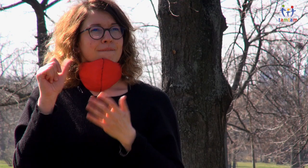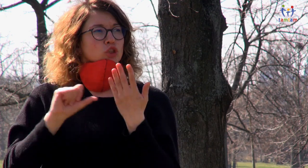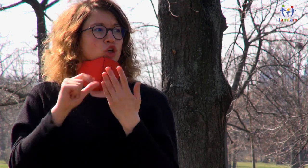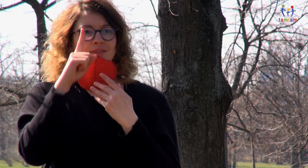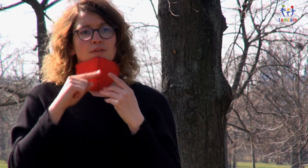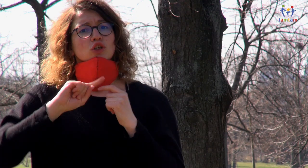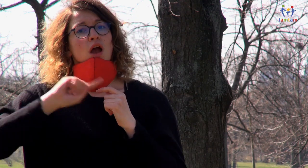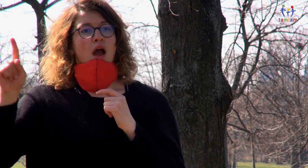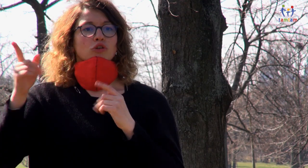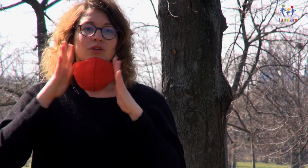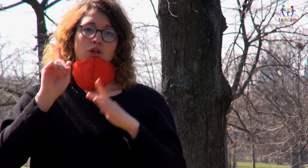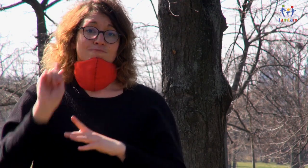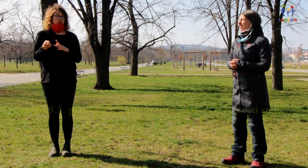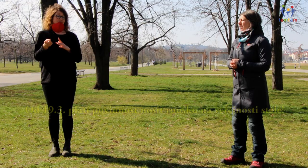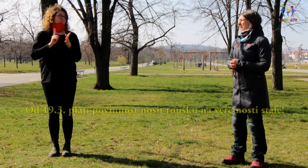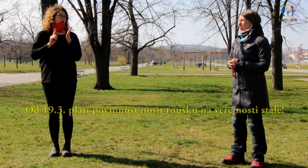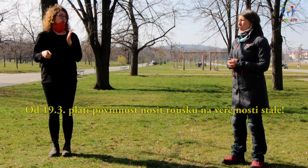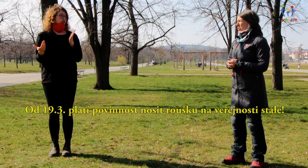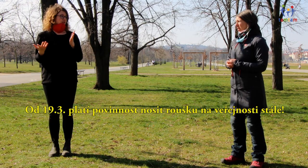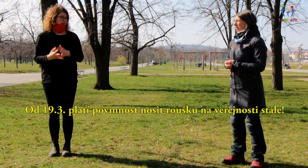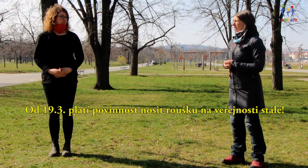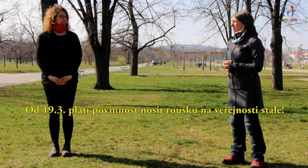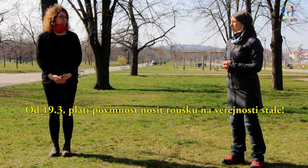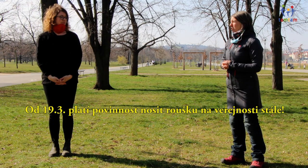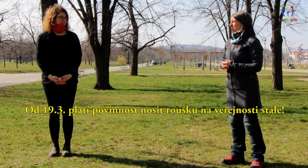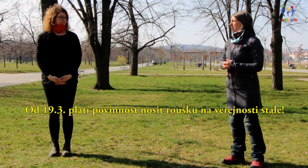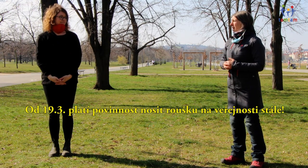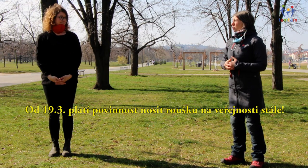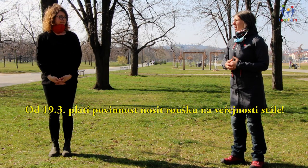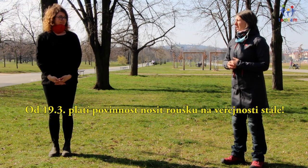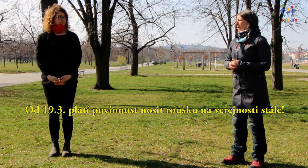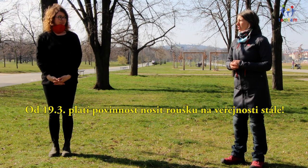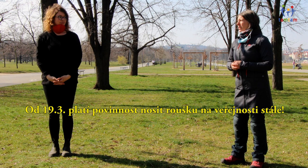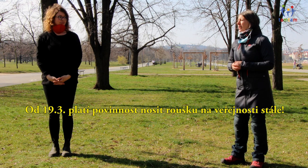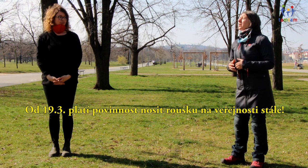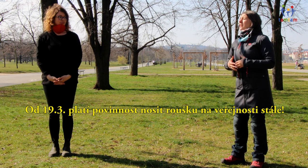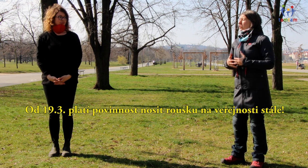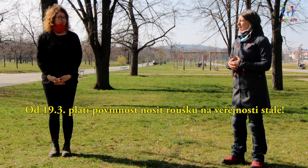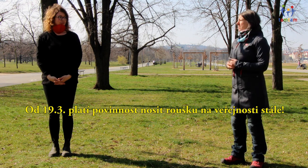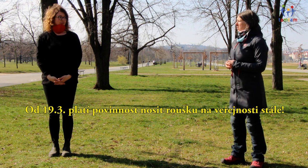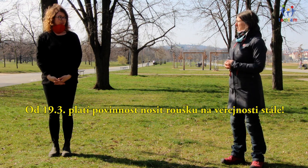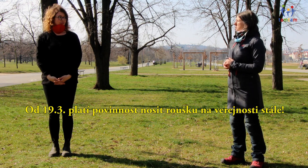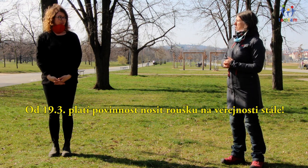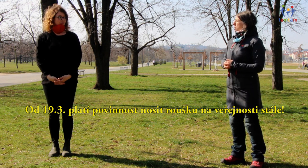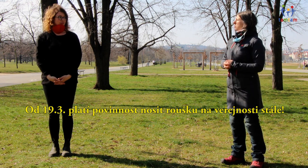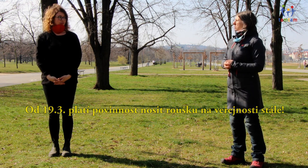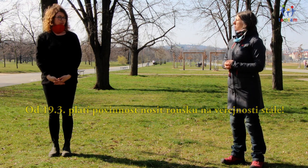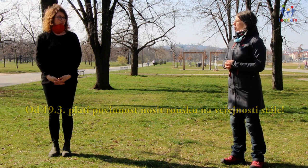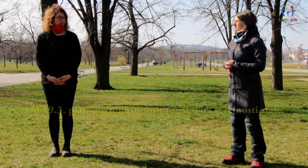bude zákaz vycházení bez roušky ven. Takže to třeba je aktuálně naplánované na oznámení dnes večer v 6.